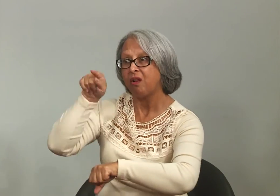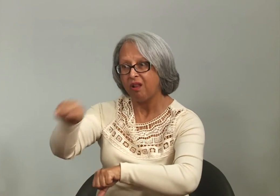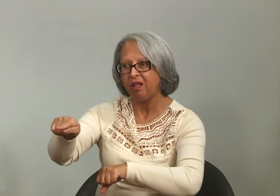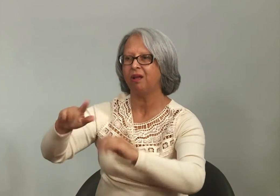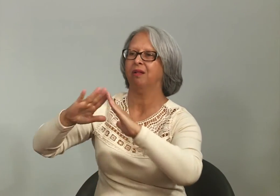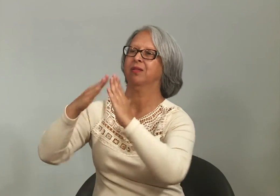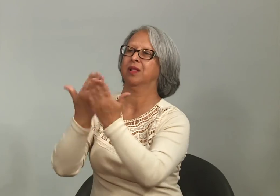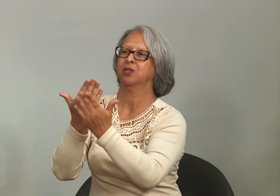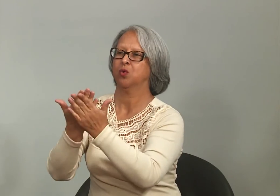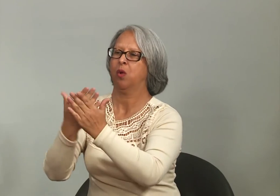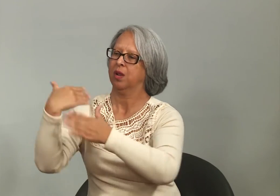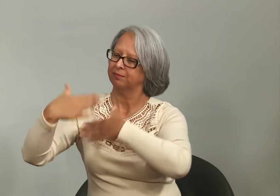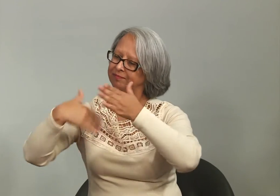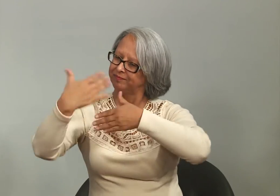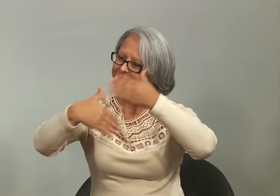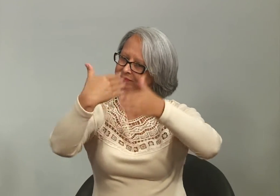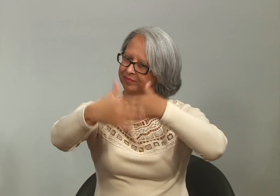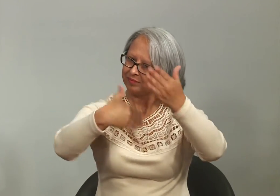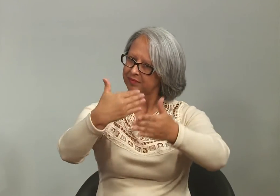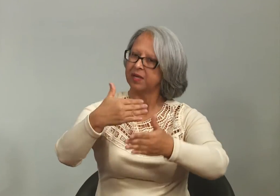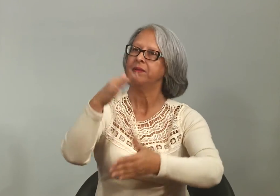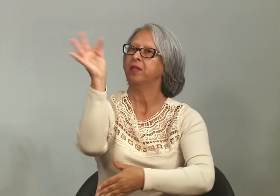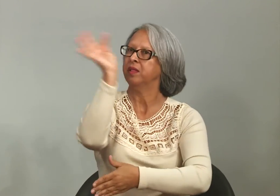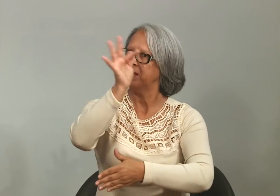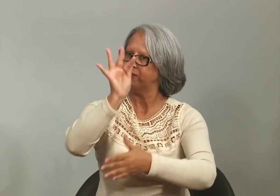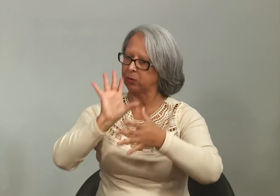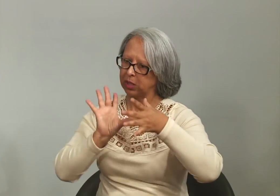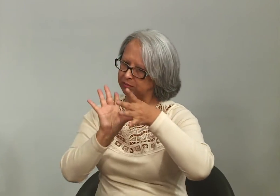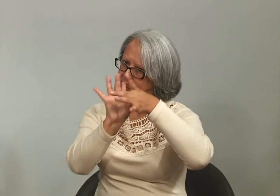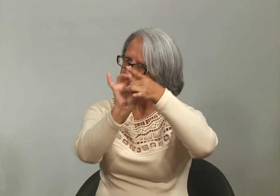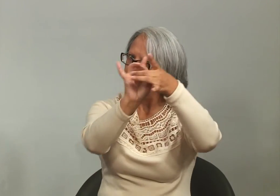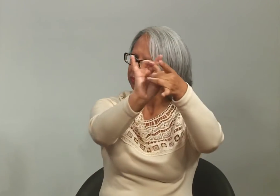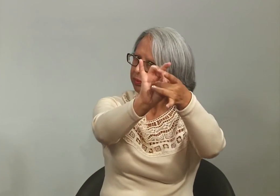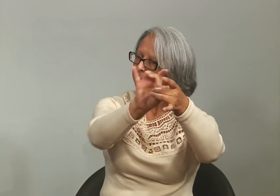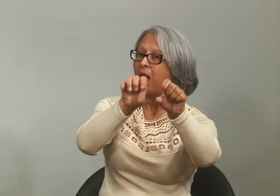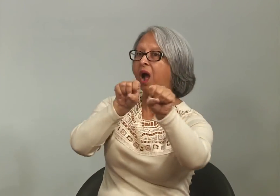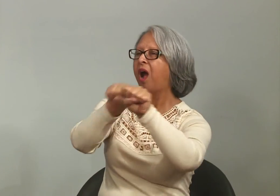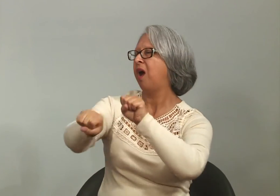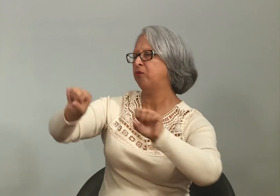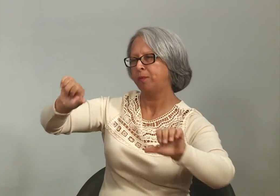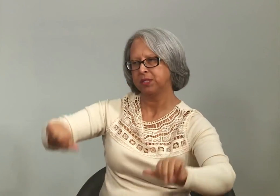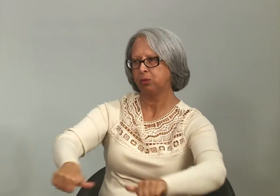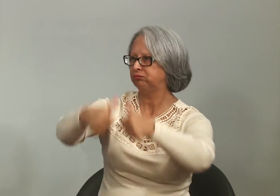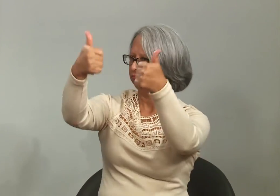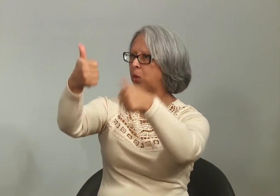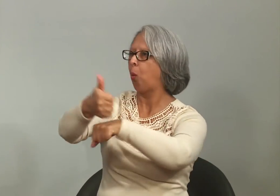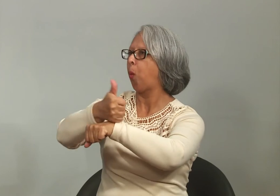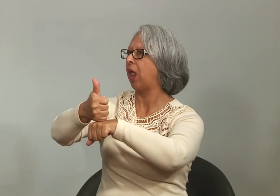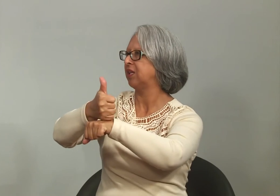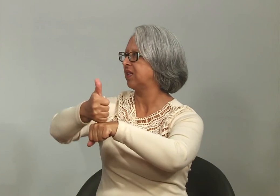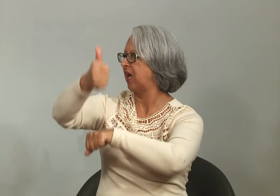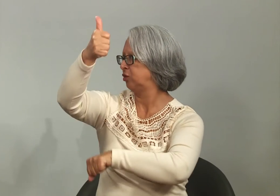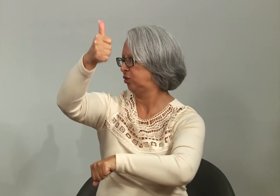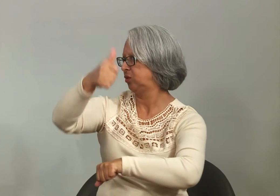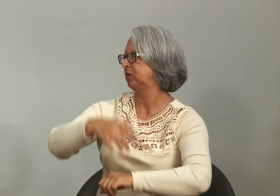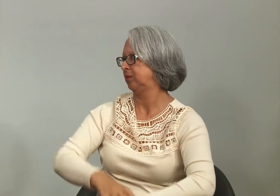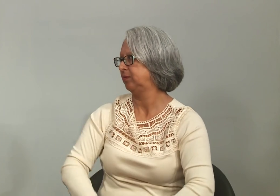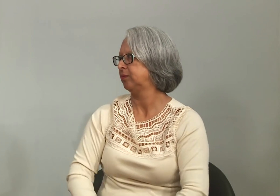estratégias para que as escolas se preparem para esse processo, né? Para ter esse vínculo das escolas com a formação federal e com